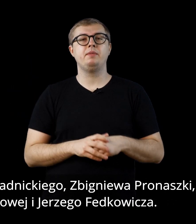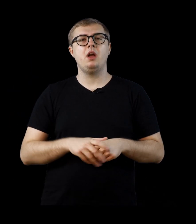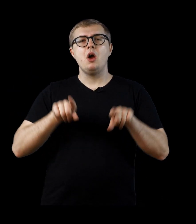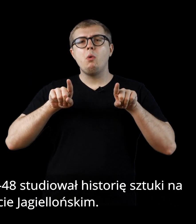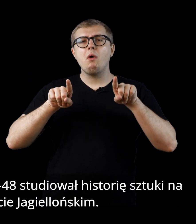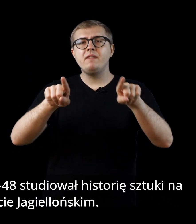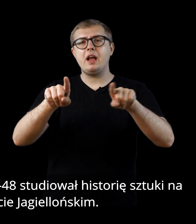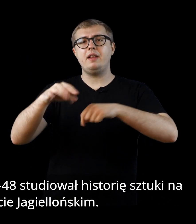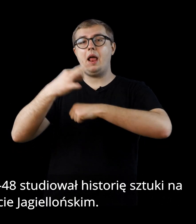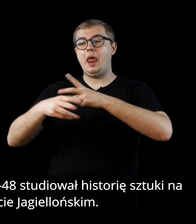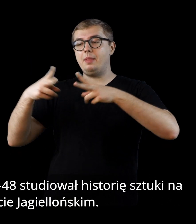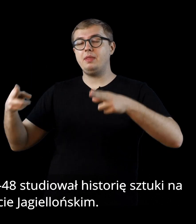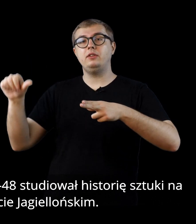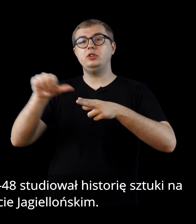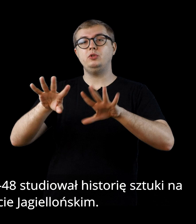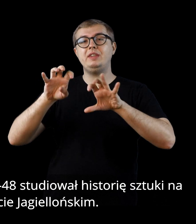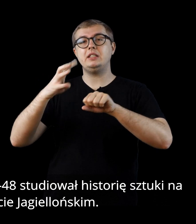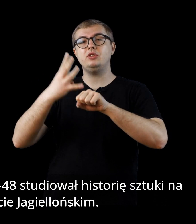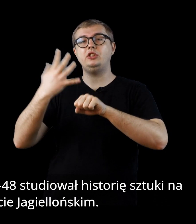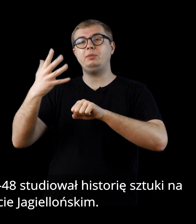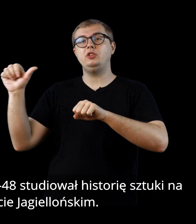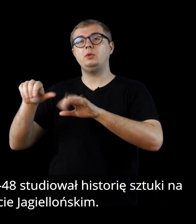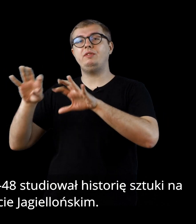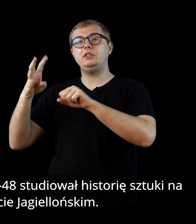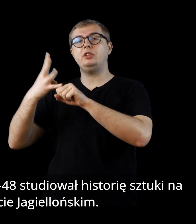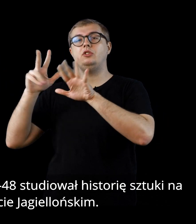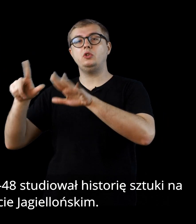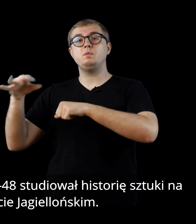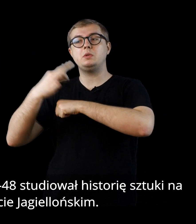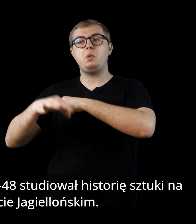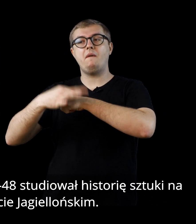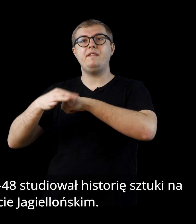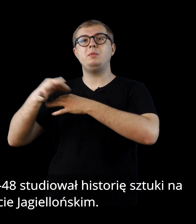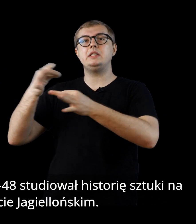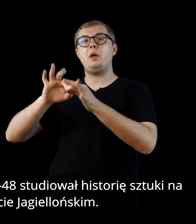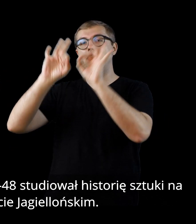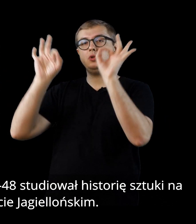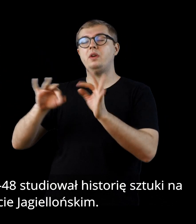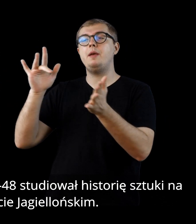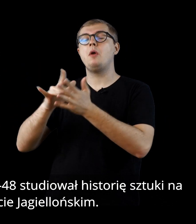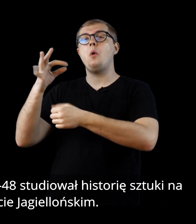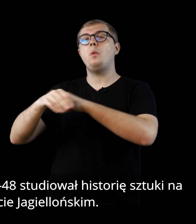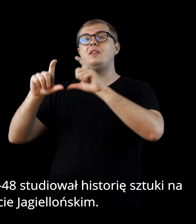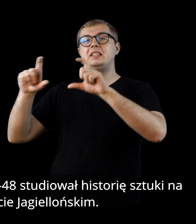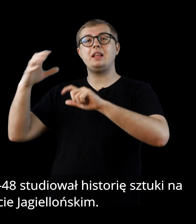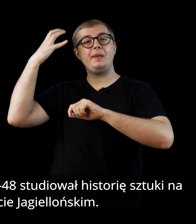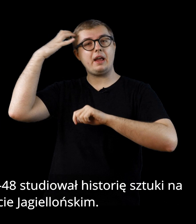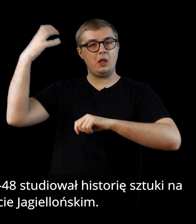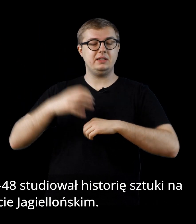Równolegle w latach 1945-1948 studiował historię sztuki na Uniwersytecie Jagiellońskim.